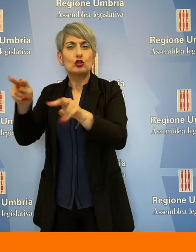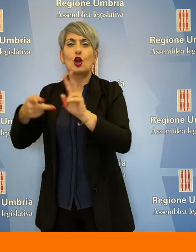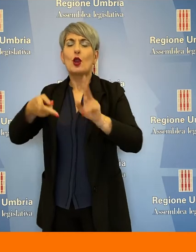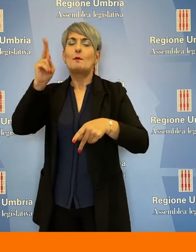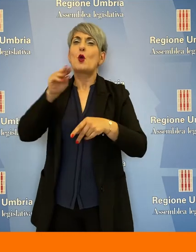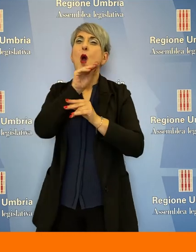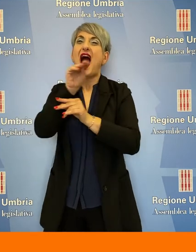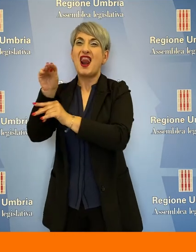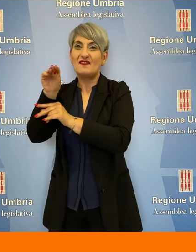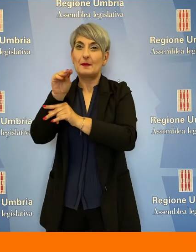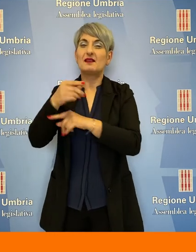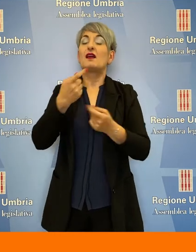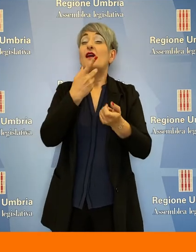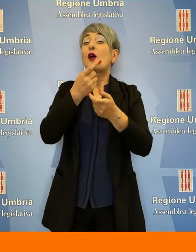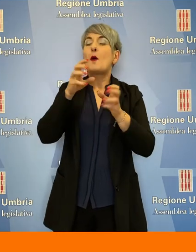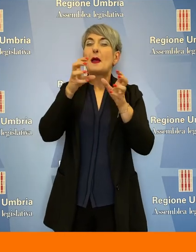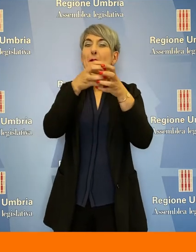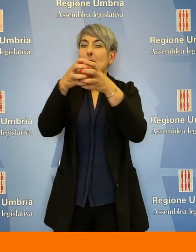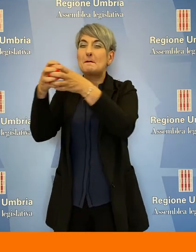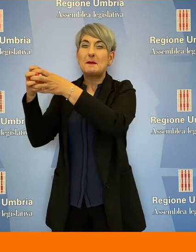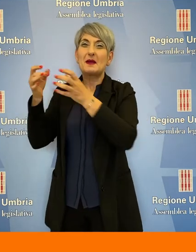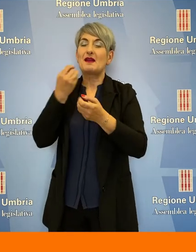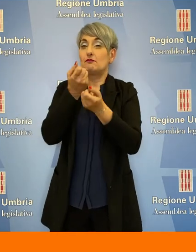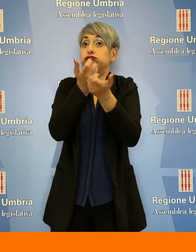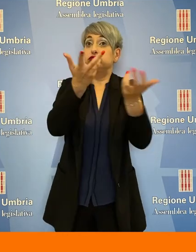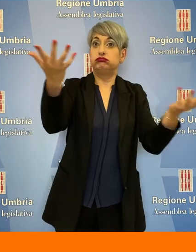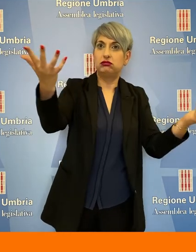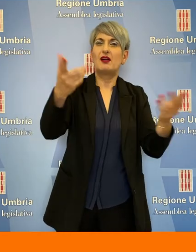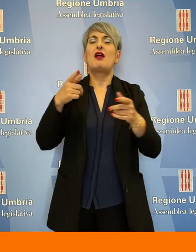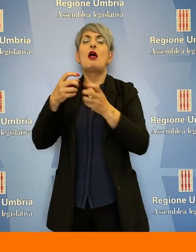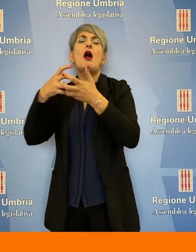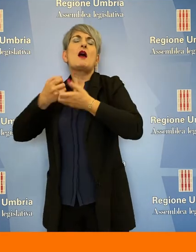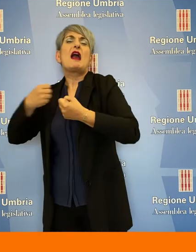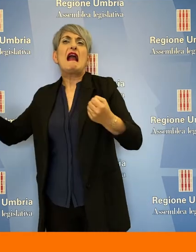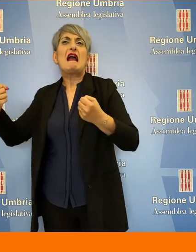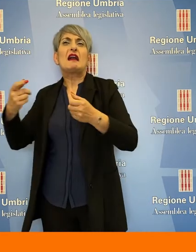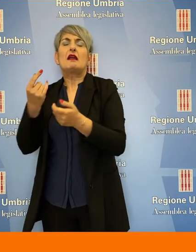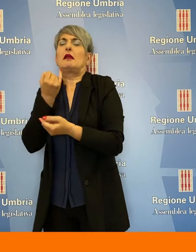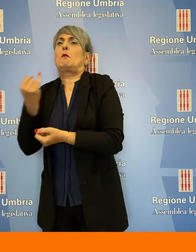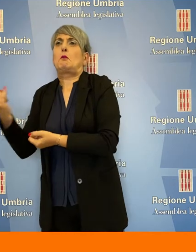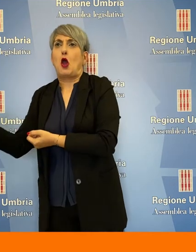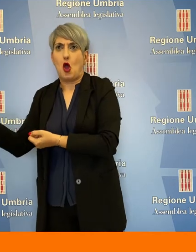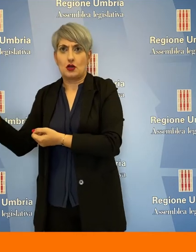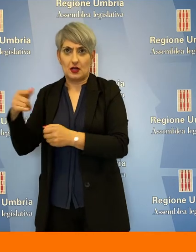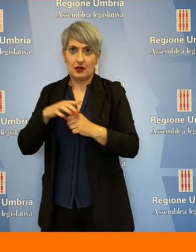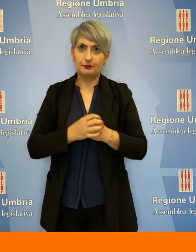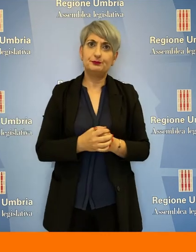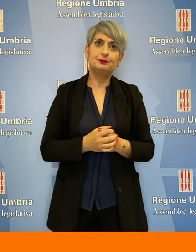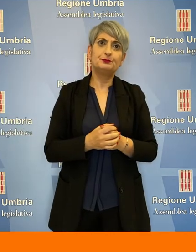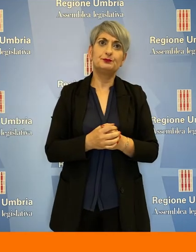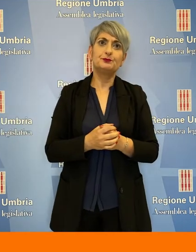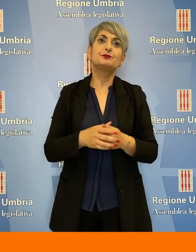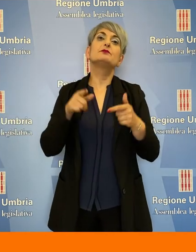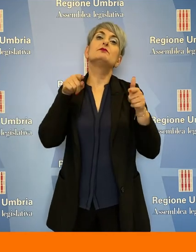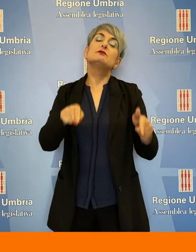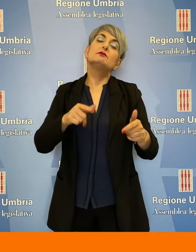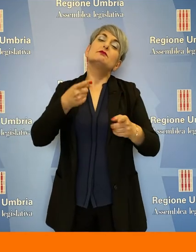suddivisi tra molte piccole realtà con pochi capi e poche grandi aziende più strutturate. Avanzata anche la